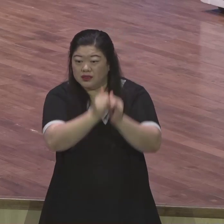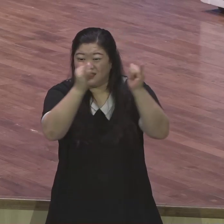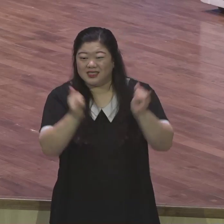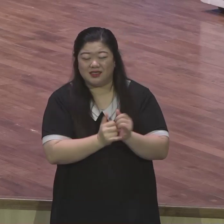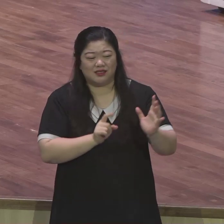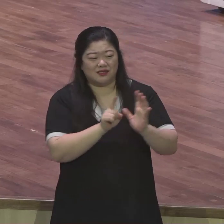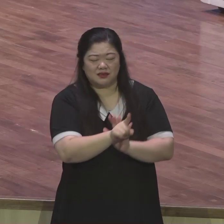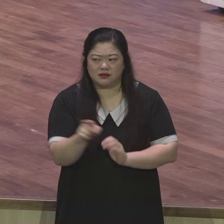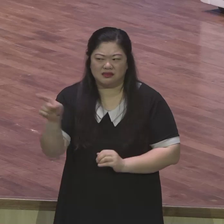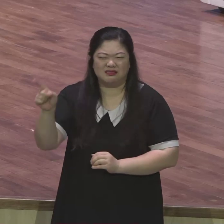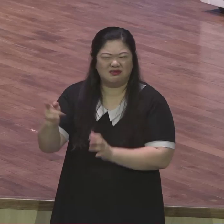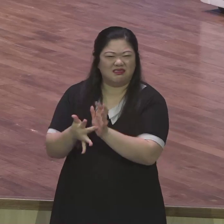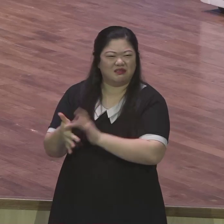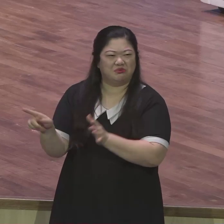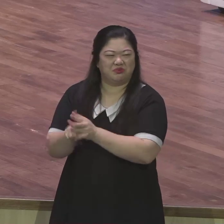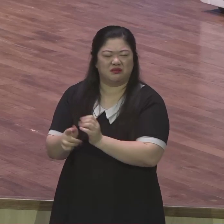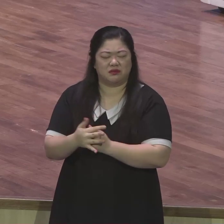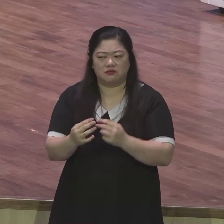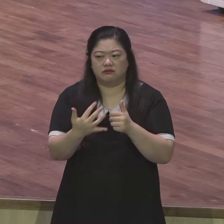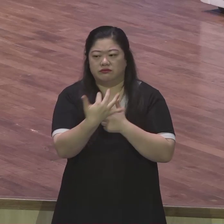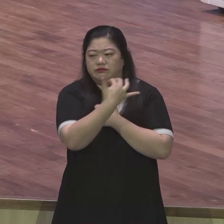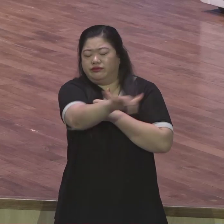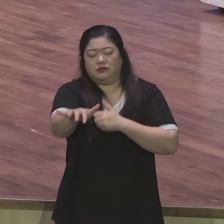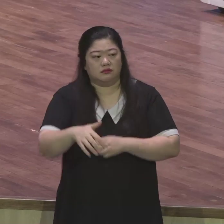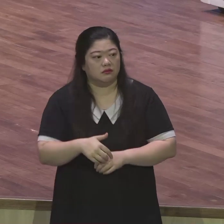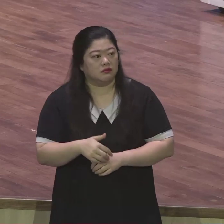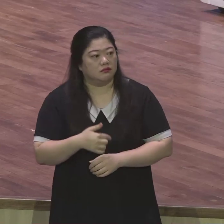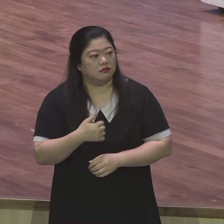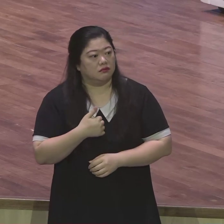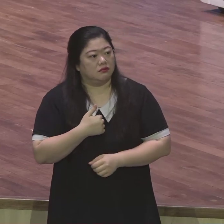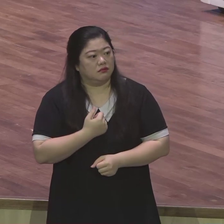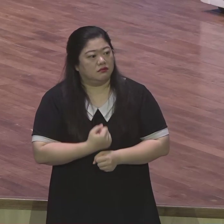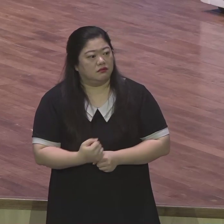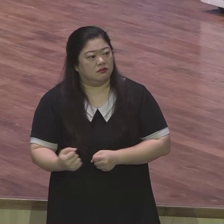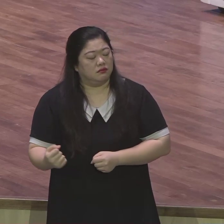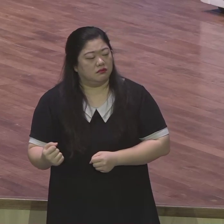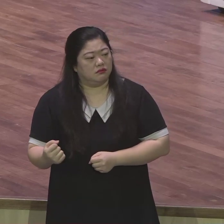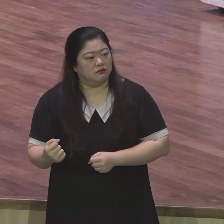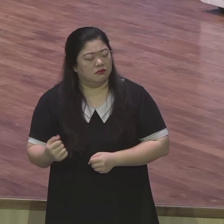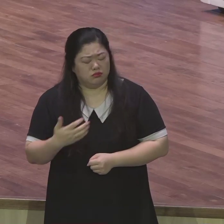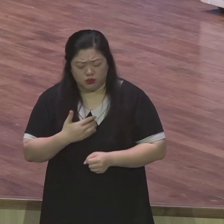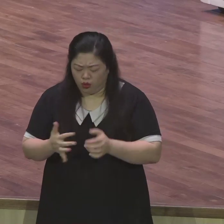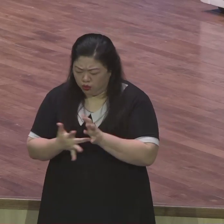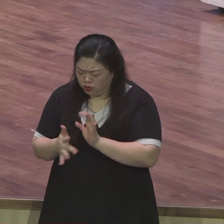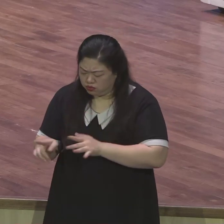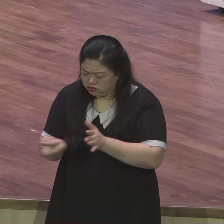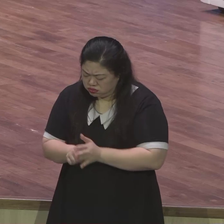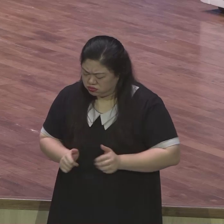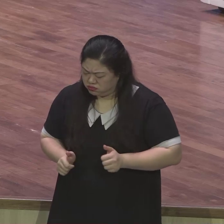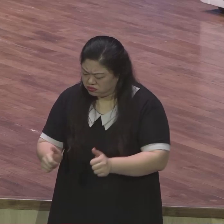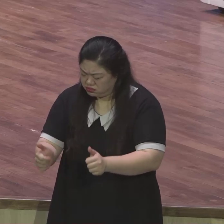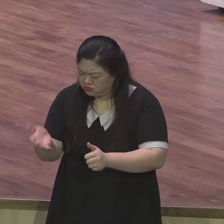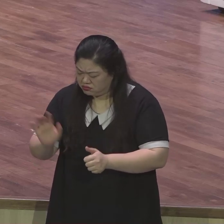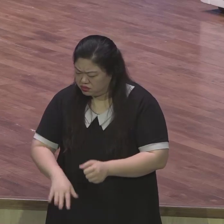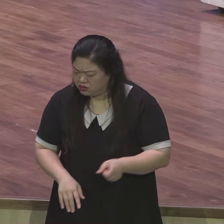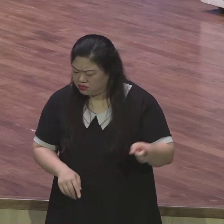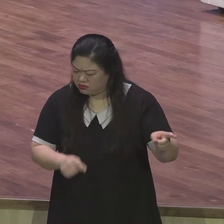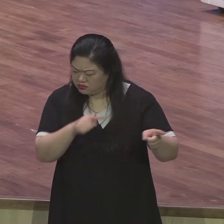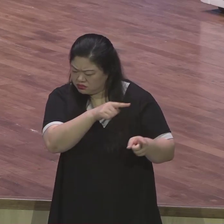어려워서 삶의 질이 완전히 떨어져 버린 우리가 현실적으로 조금만 대입을 해보면 너무너무 어려운 상황인 거죠